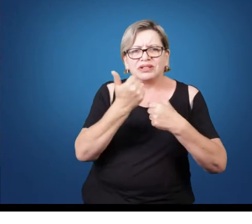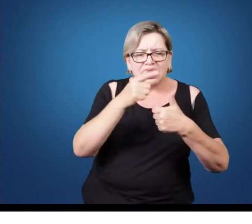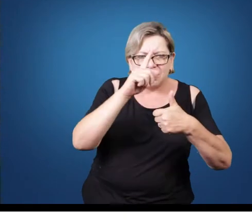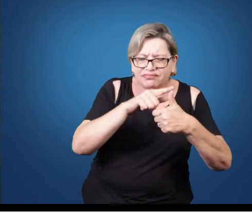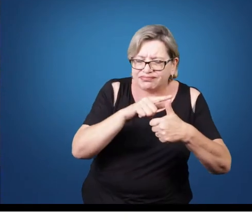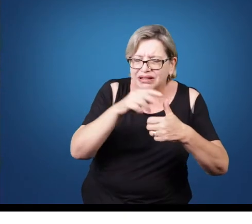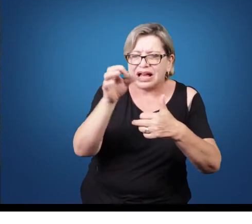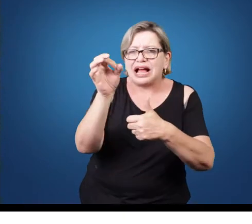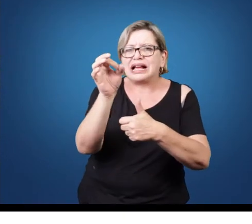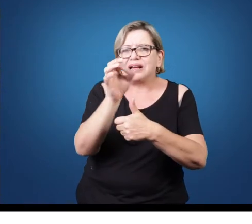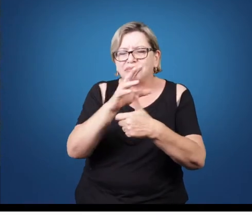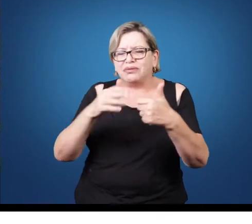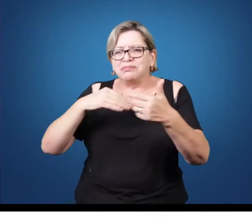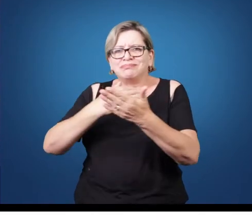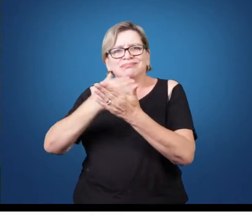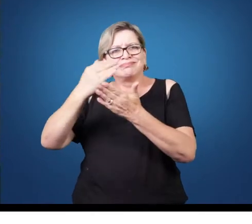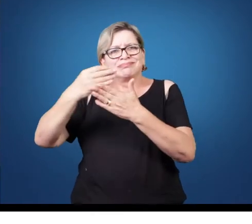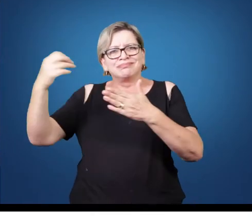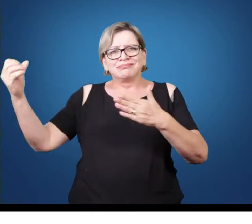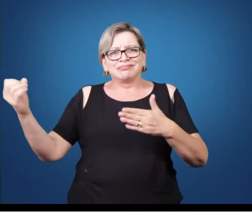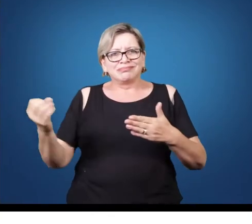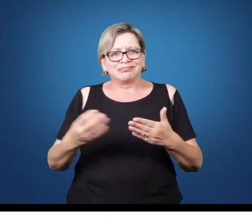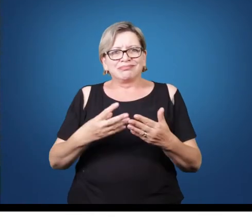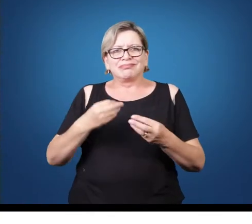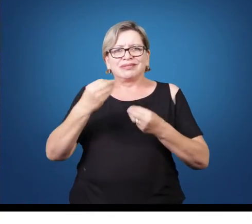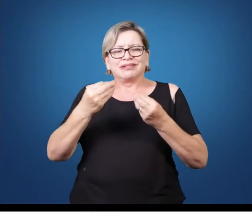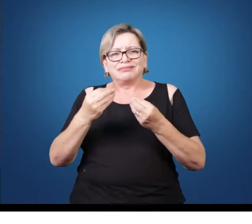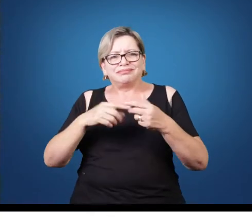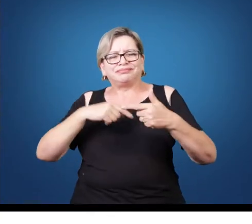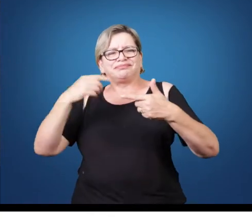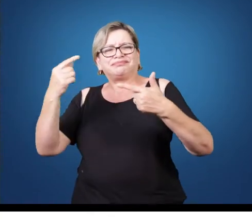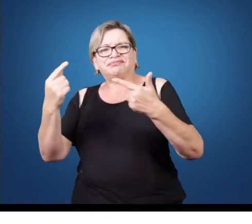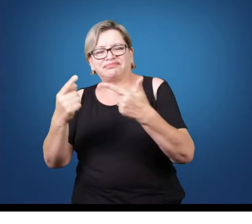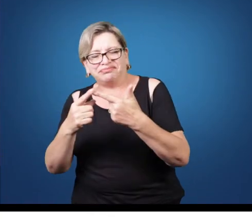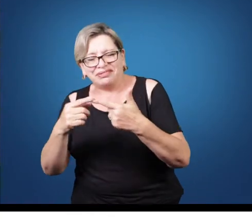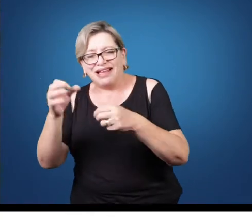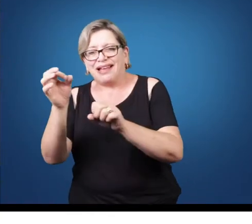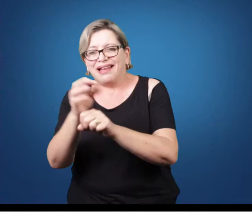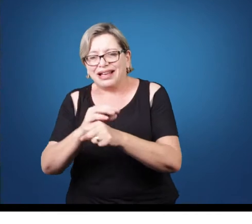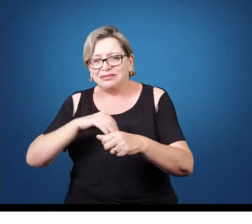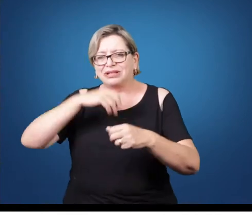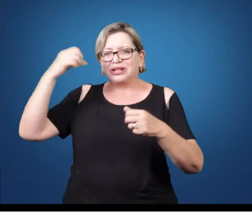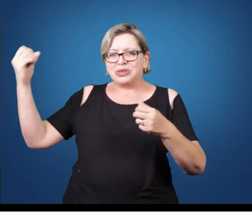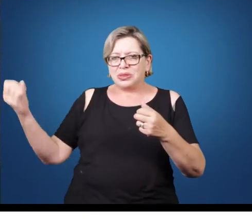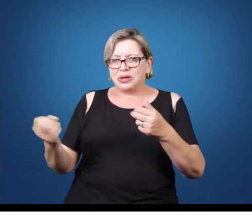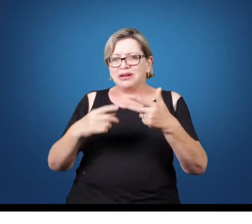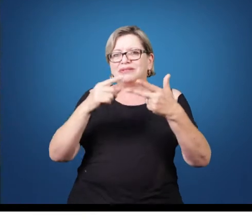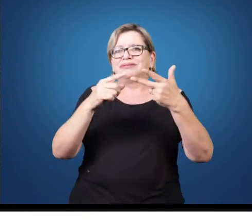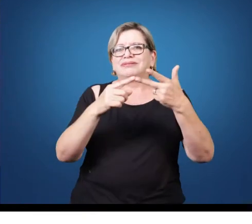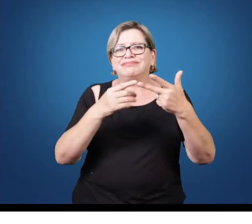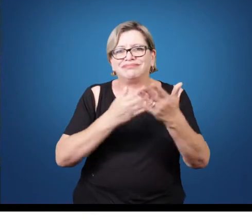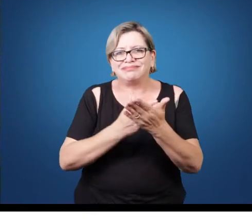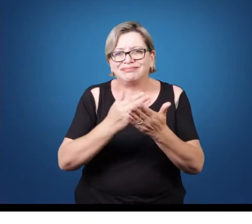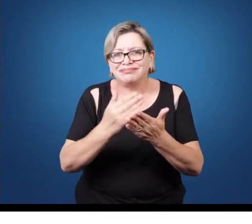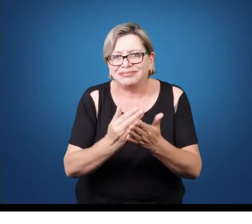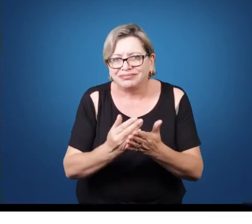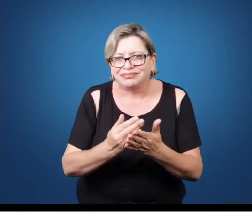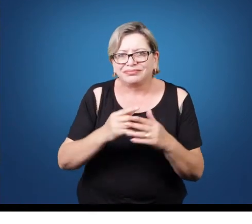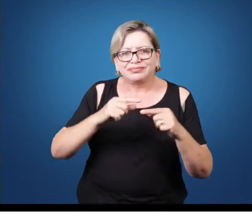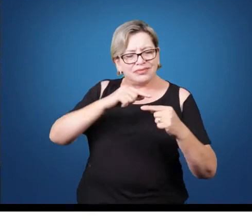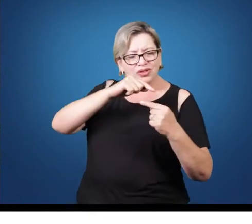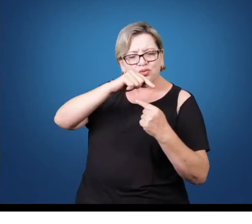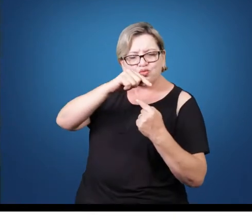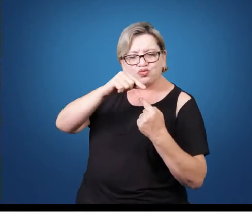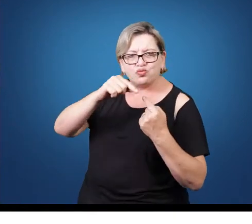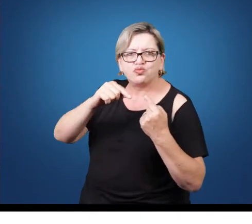a música medieval, aí começa a música nascentista. Aí acabou a música nascentista. Ainda que a gente fale que isso é um arredondamento, porque, de fato, as coisas